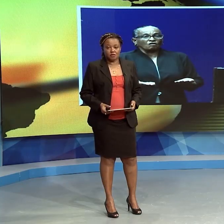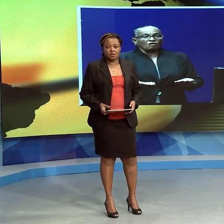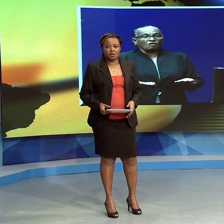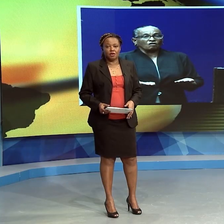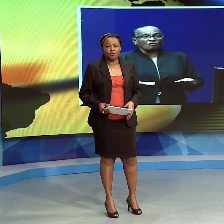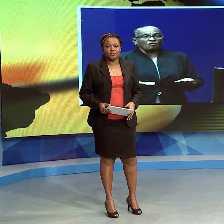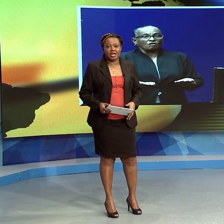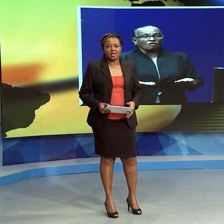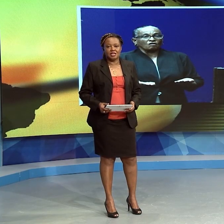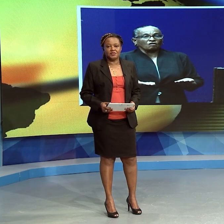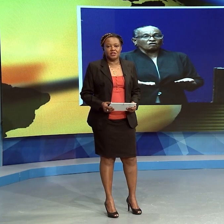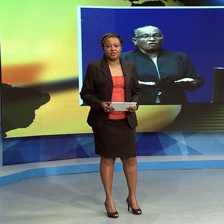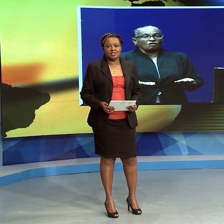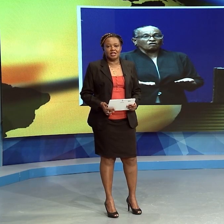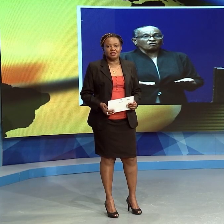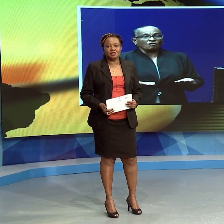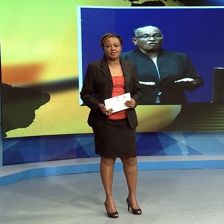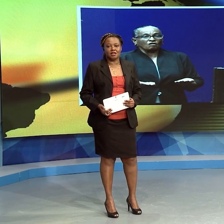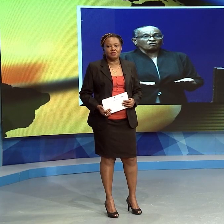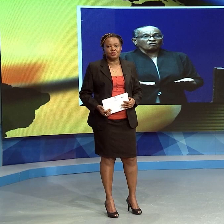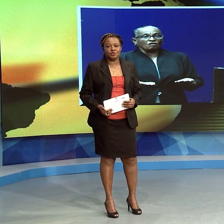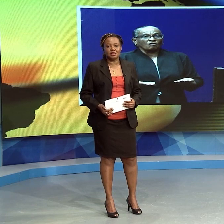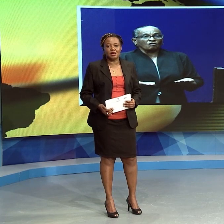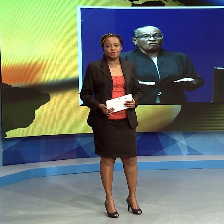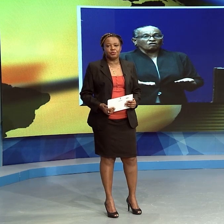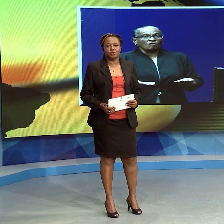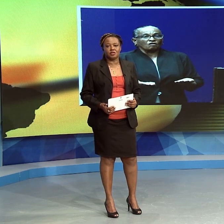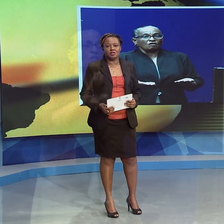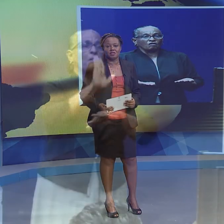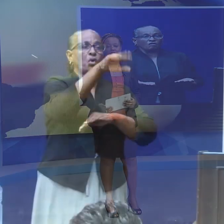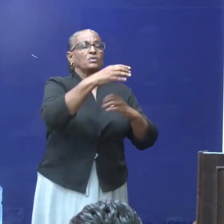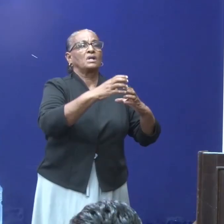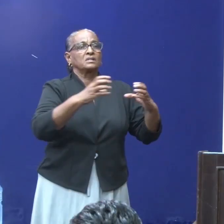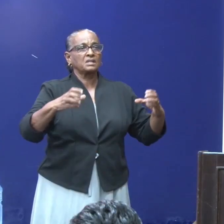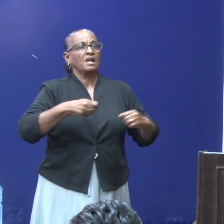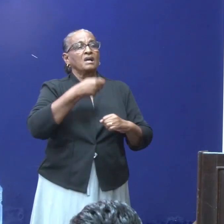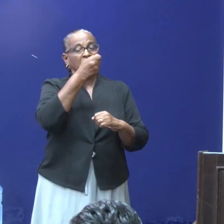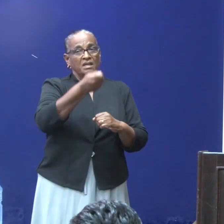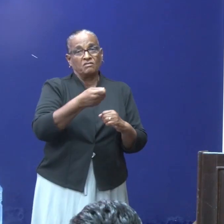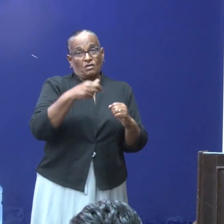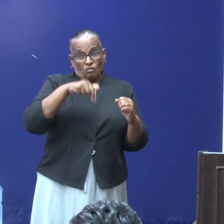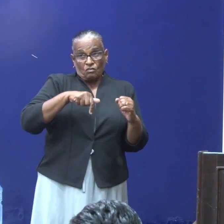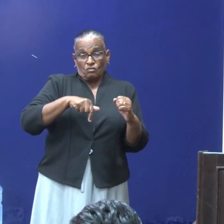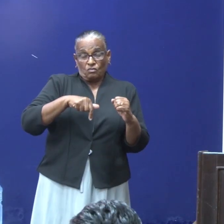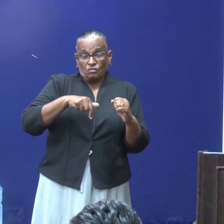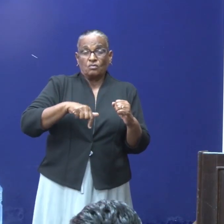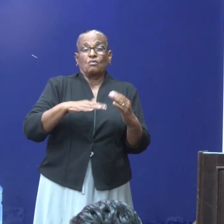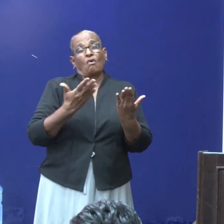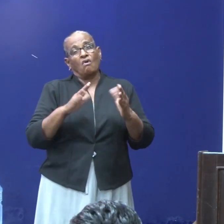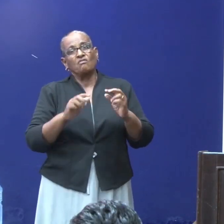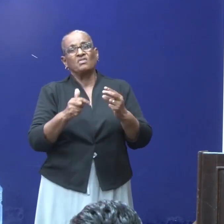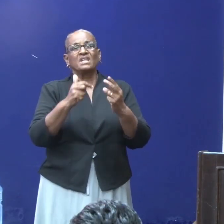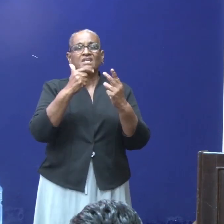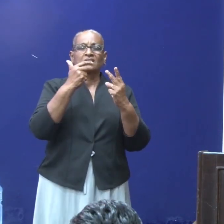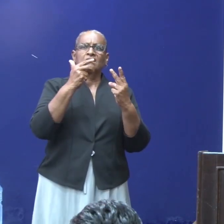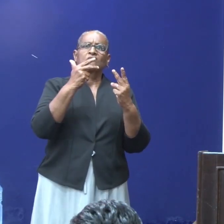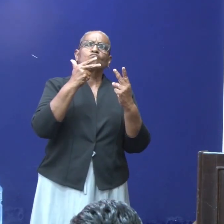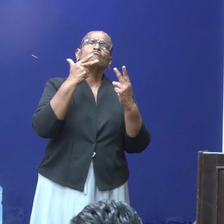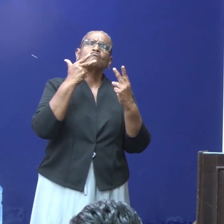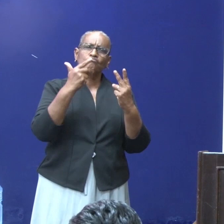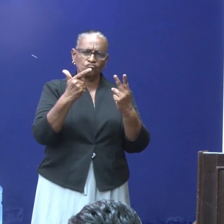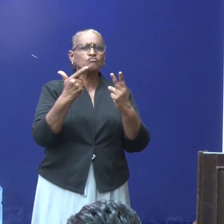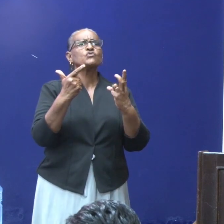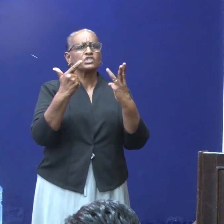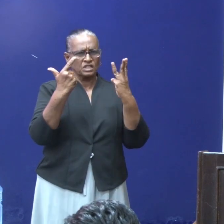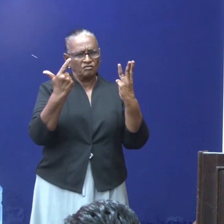De overheid heeft 37 gestrande Surinaamse burgers een financiële rescue package aangeboden. Dit